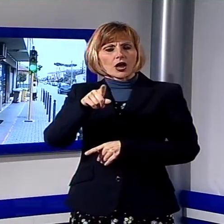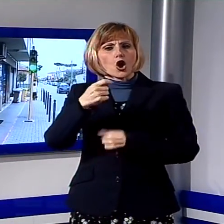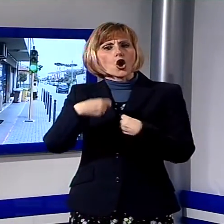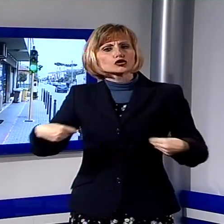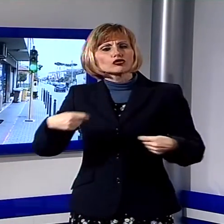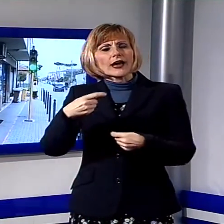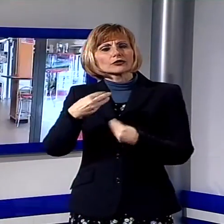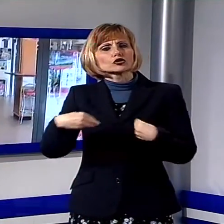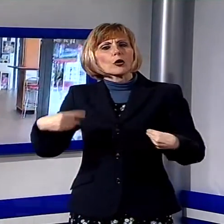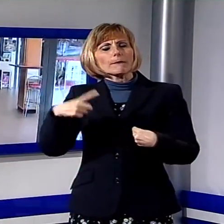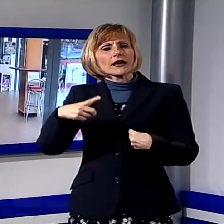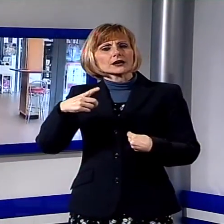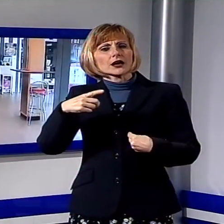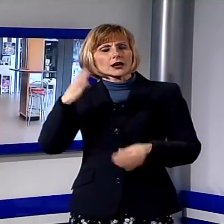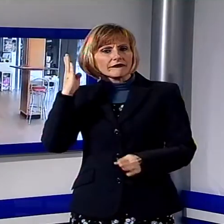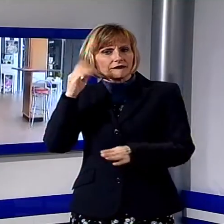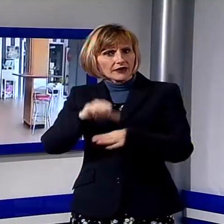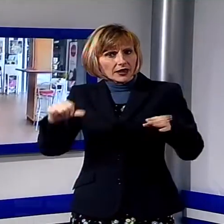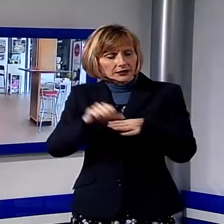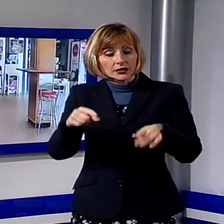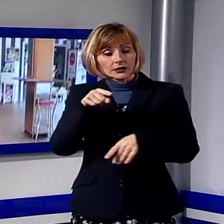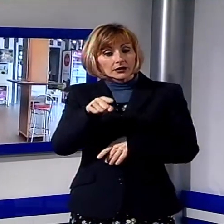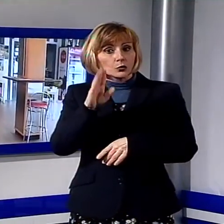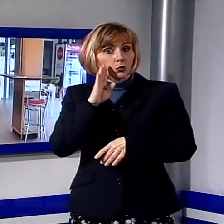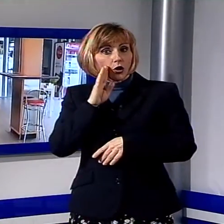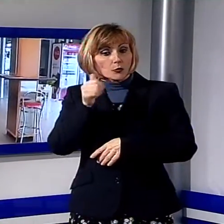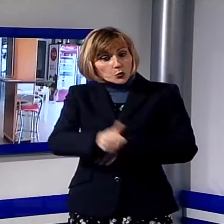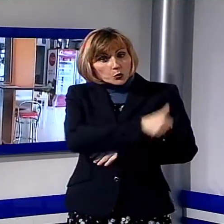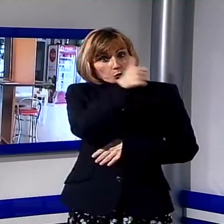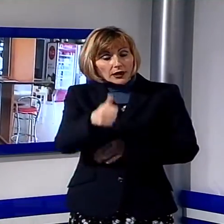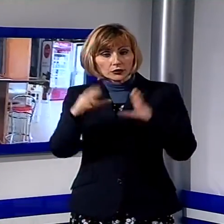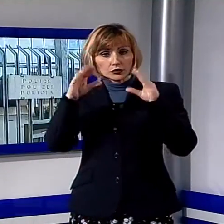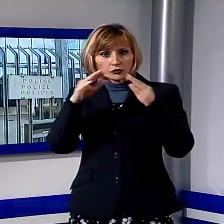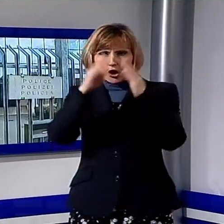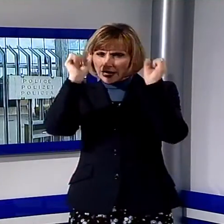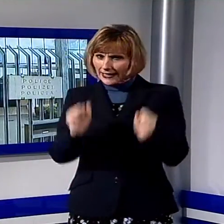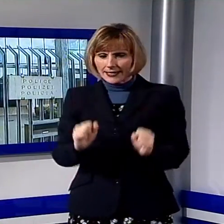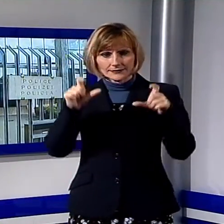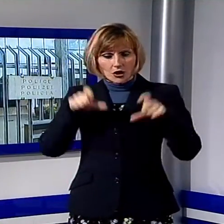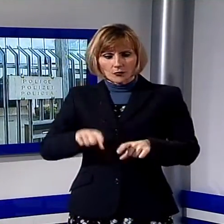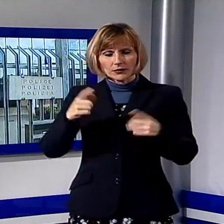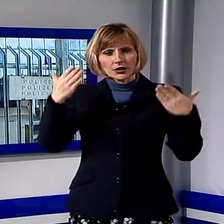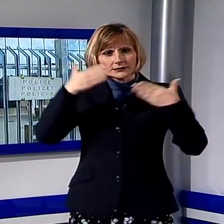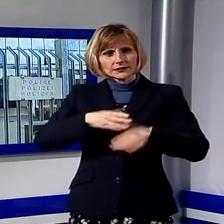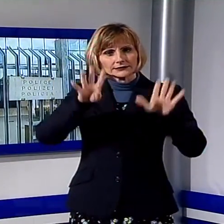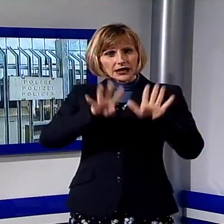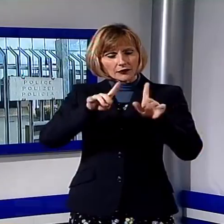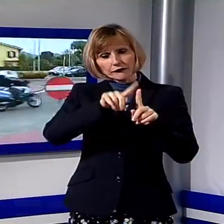atto ad offendere. Per un anno, della ragione, non potrà uscire di casa di notte, dalle 21 alle 8 del mattino. Non potrà partecipare a